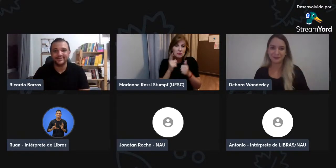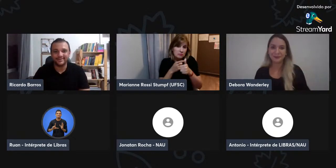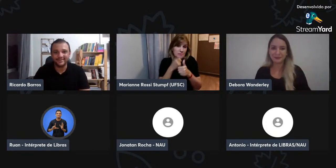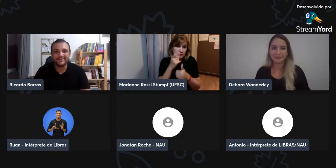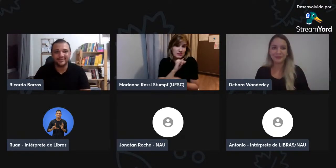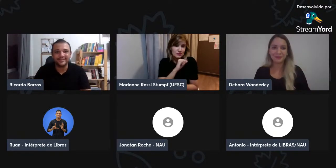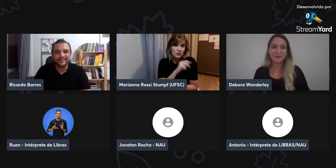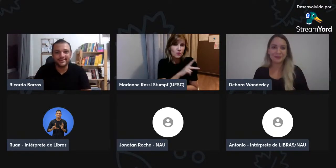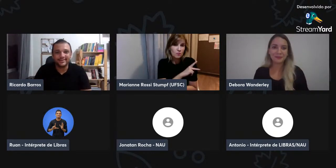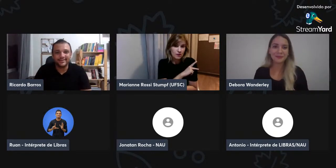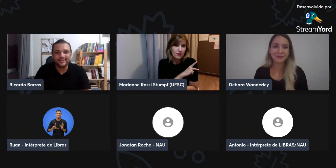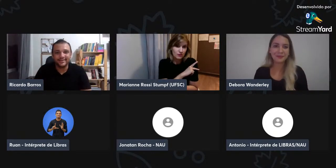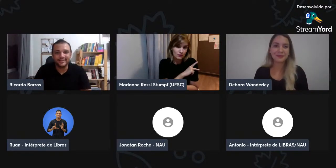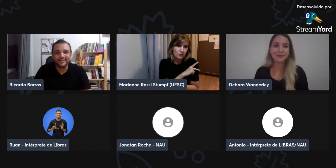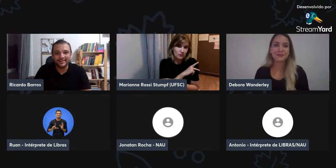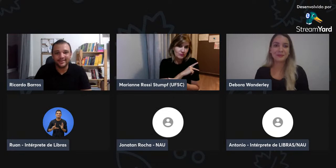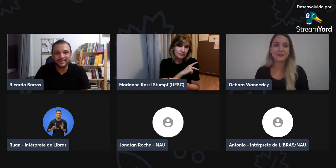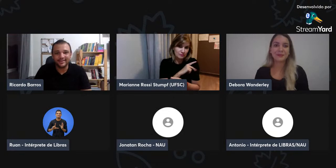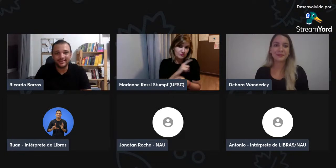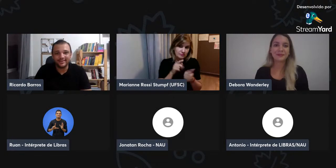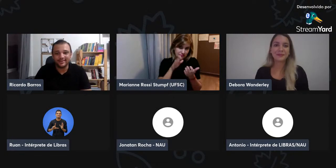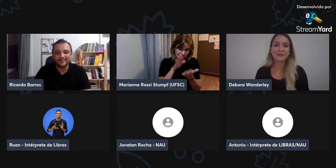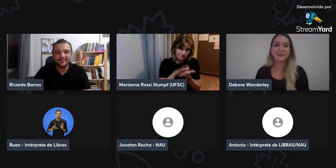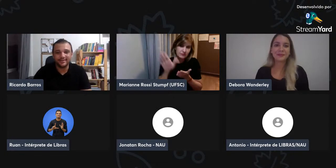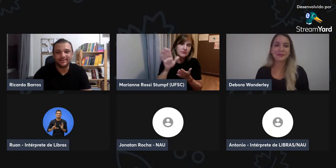Professora Mariane? Sim, primeiro,